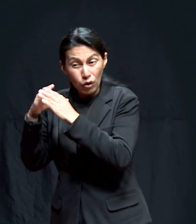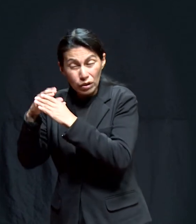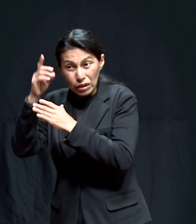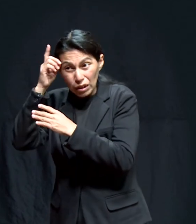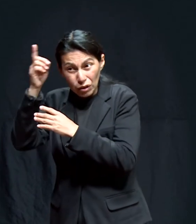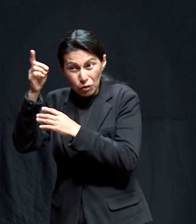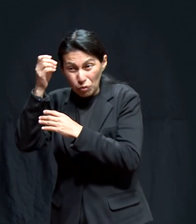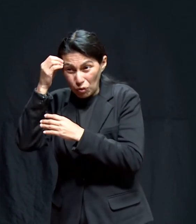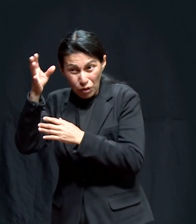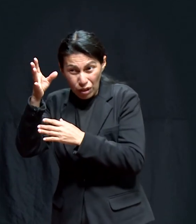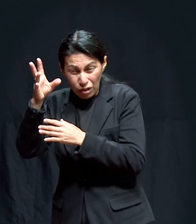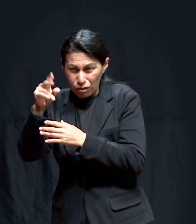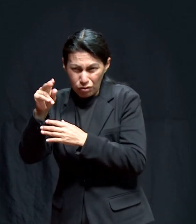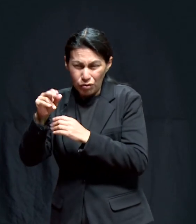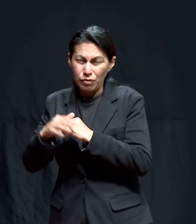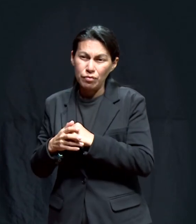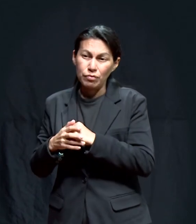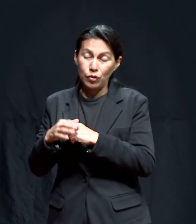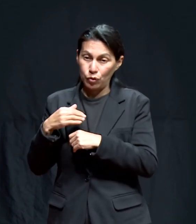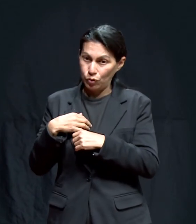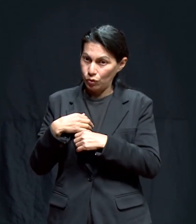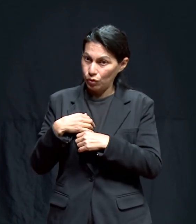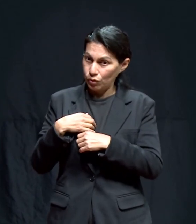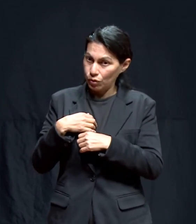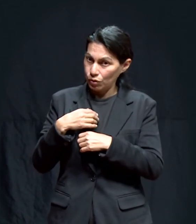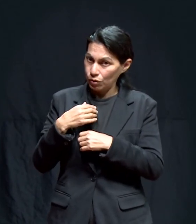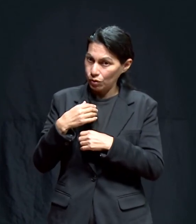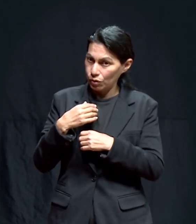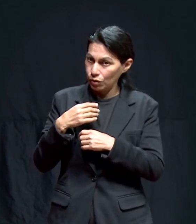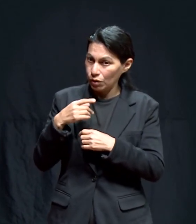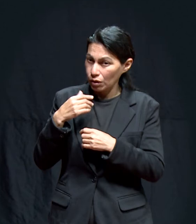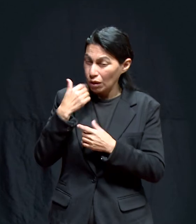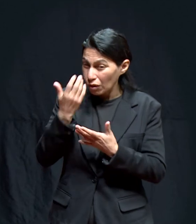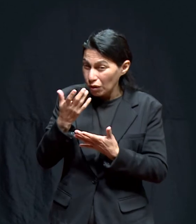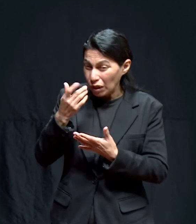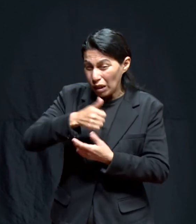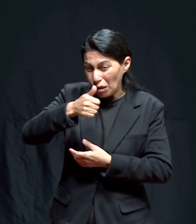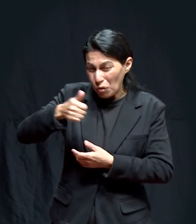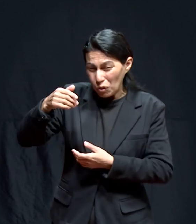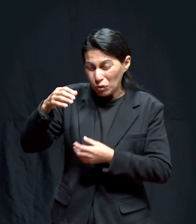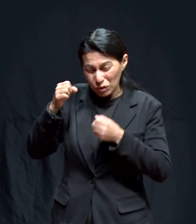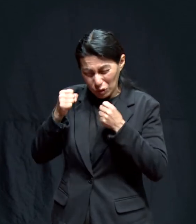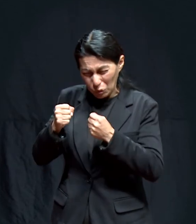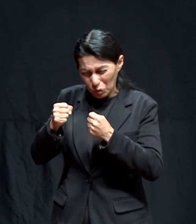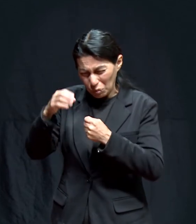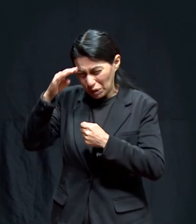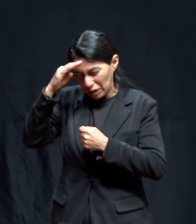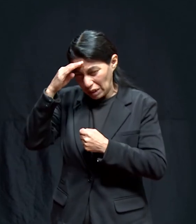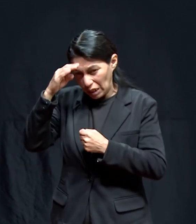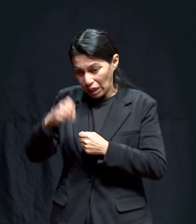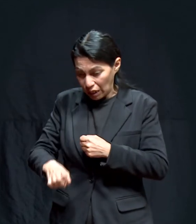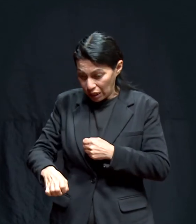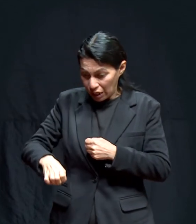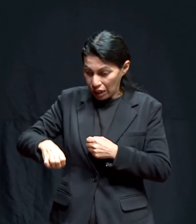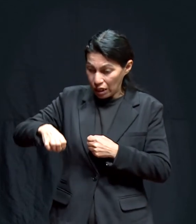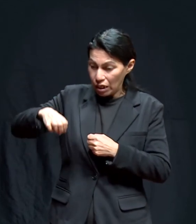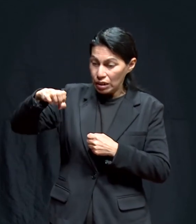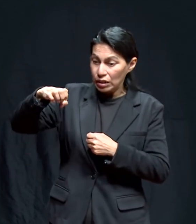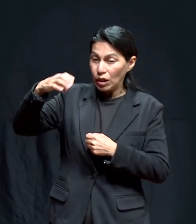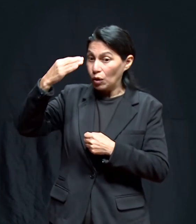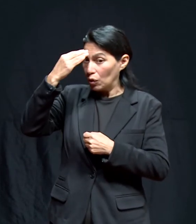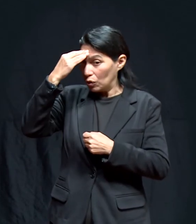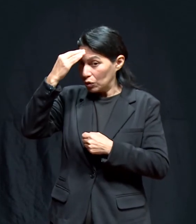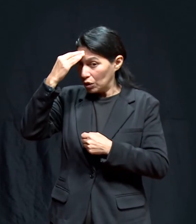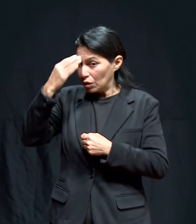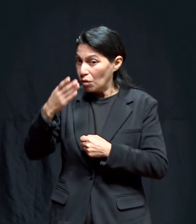quiero que quede bien grabado esto, que cuando tú creces con esos conocimientos de las Sagradas